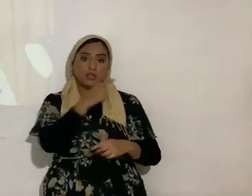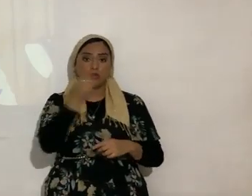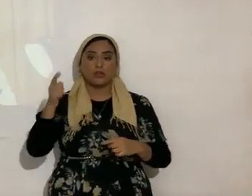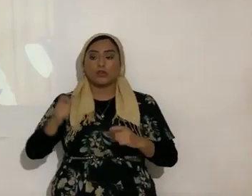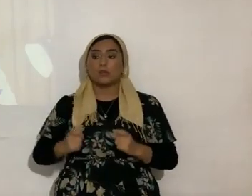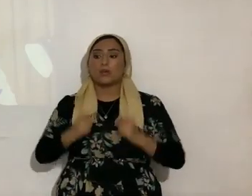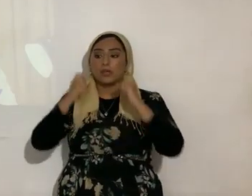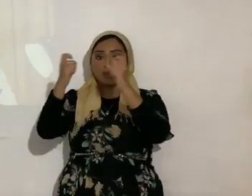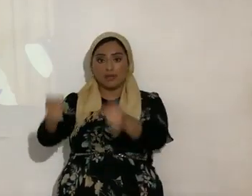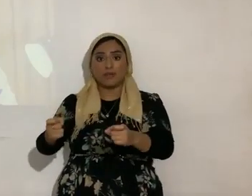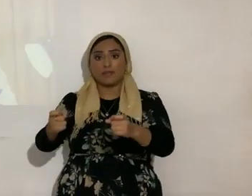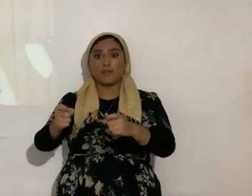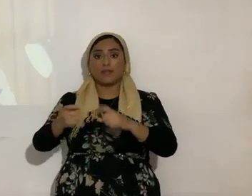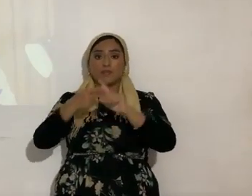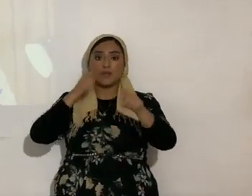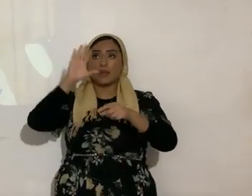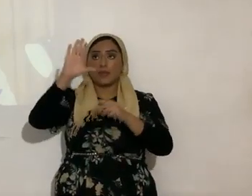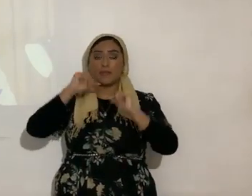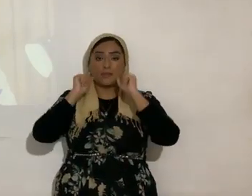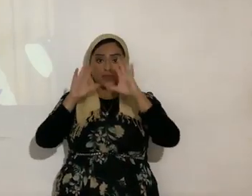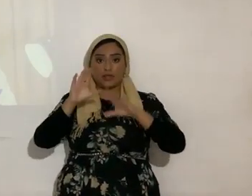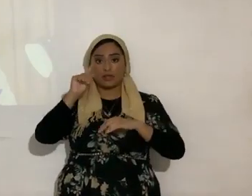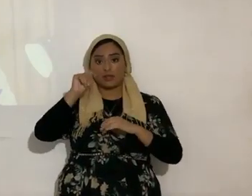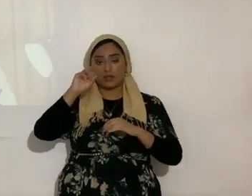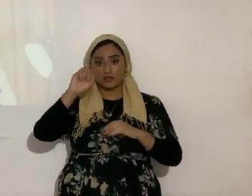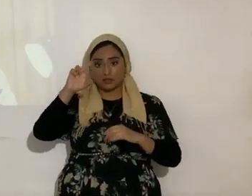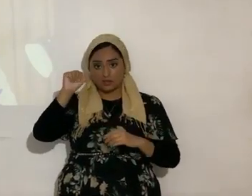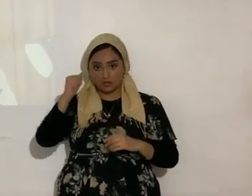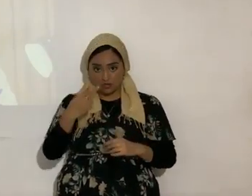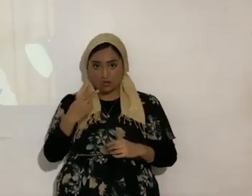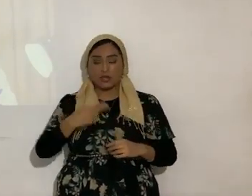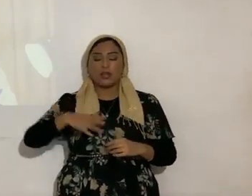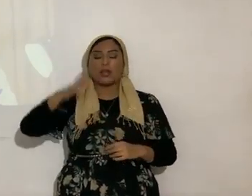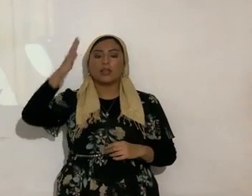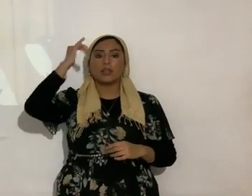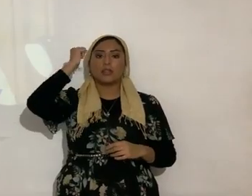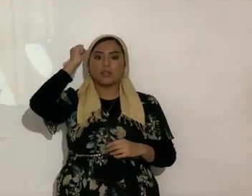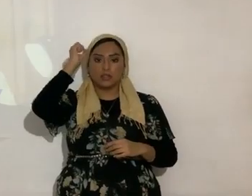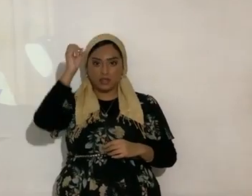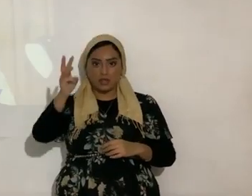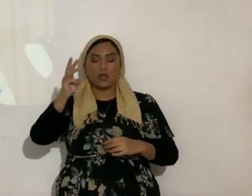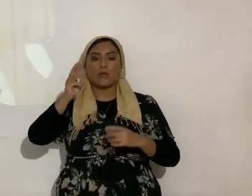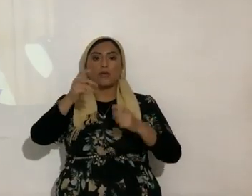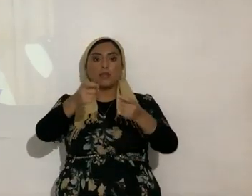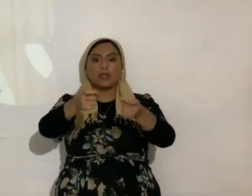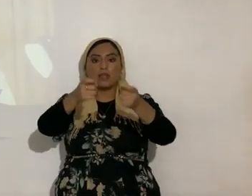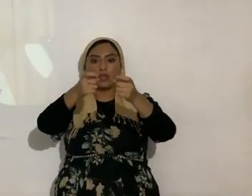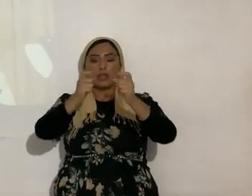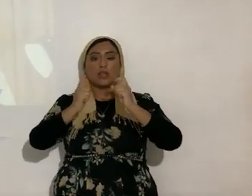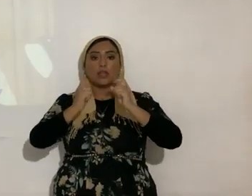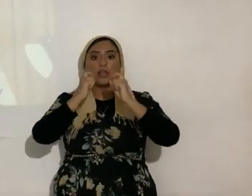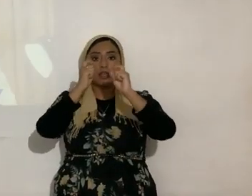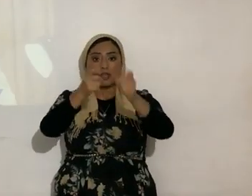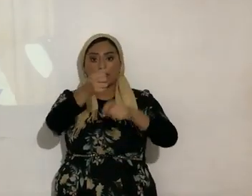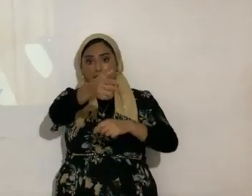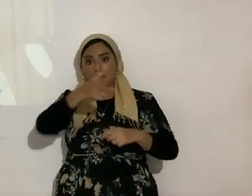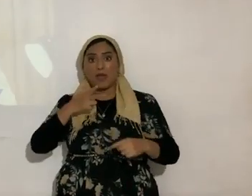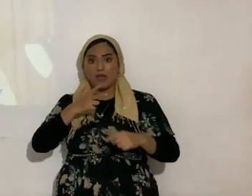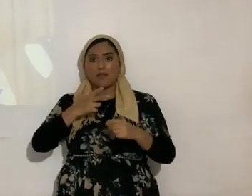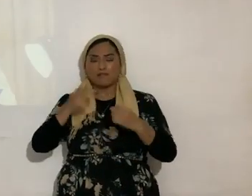y de su bendita Torah Yahshua te lo devolverá multiplicado sé lo